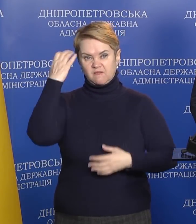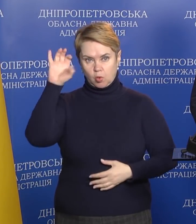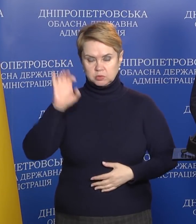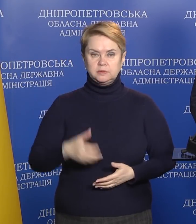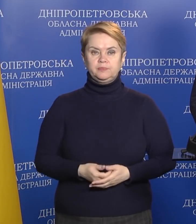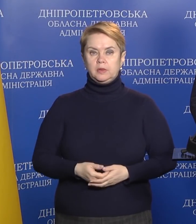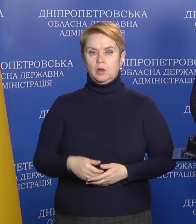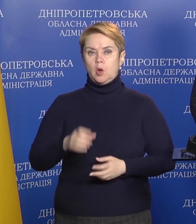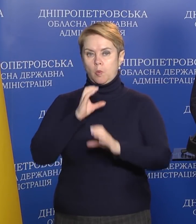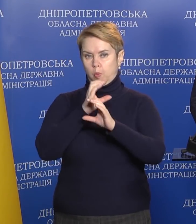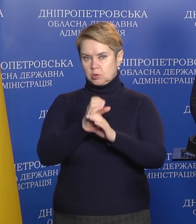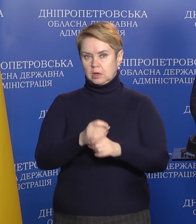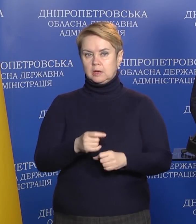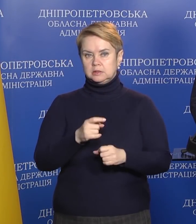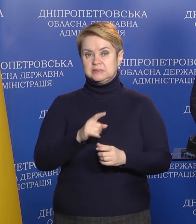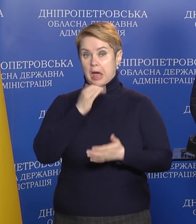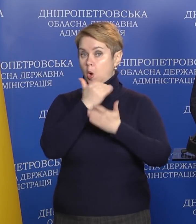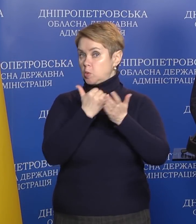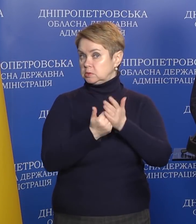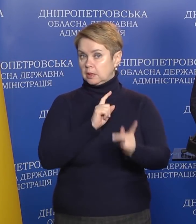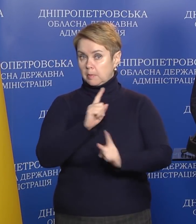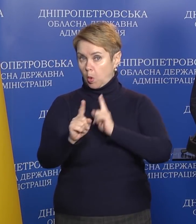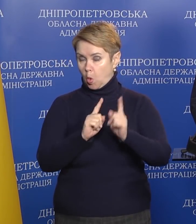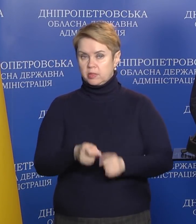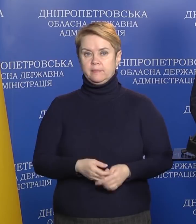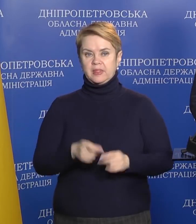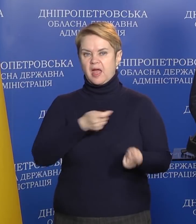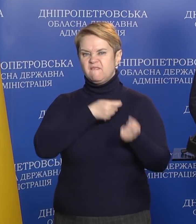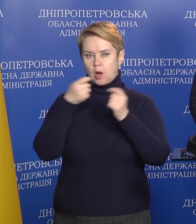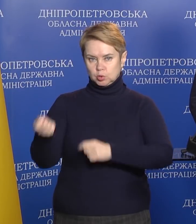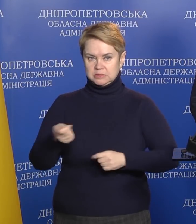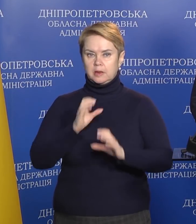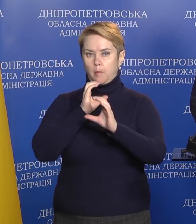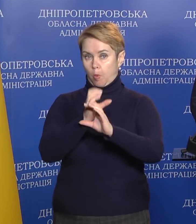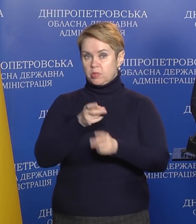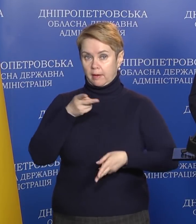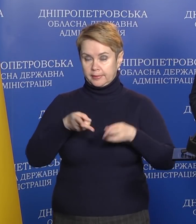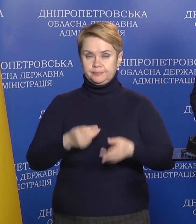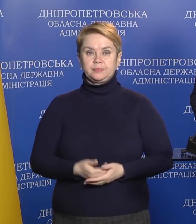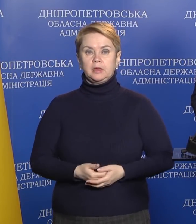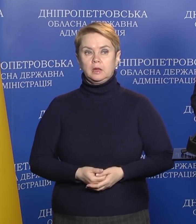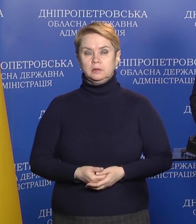Розі. Потяги ходять за розкладом, евакуаційні потяги.